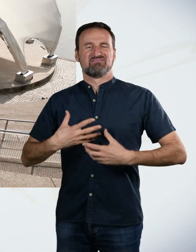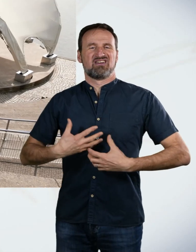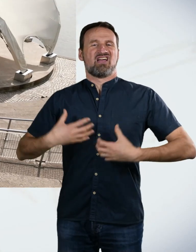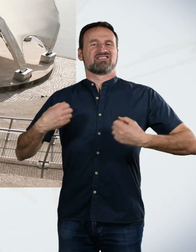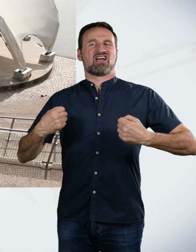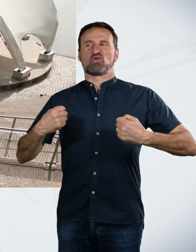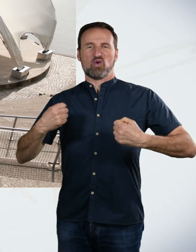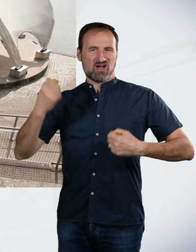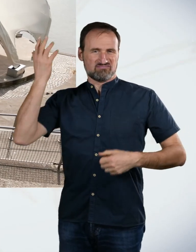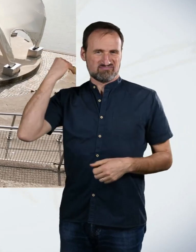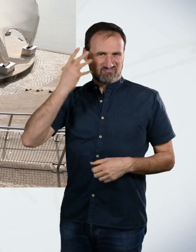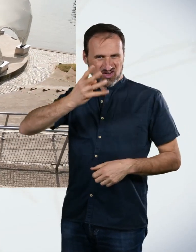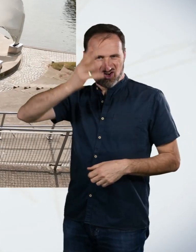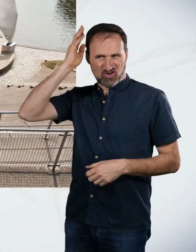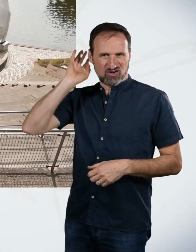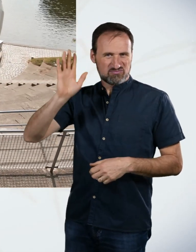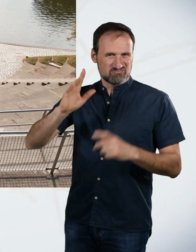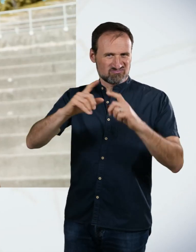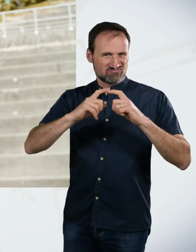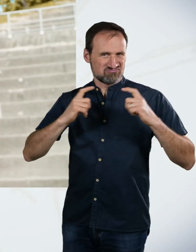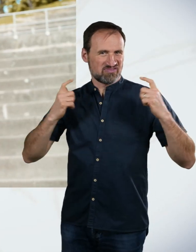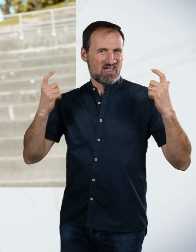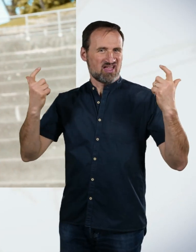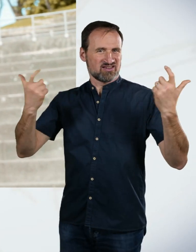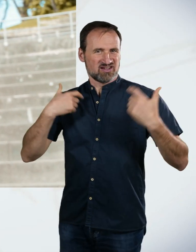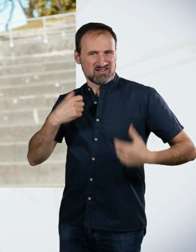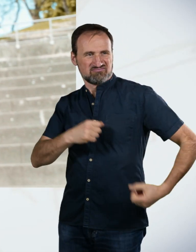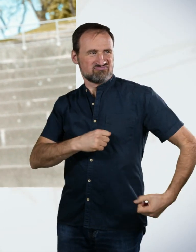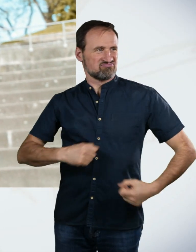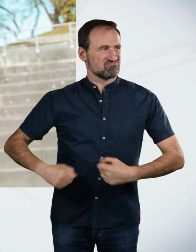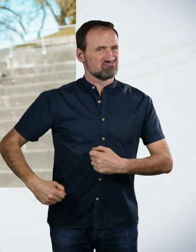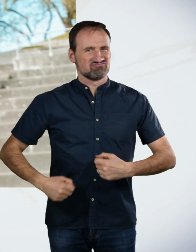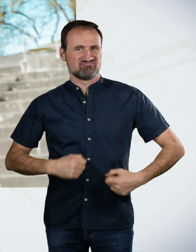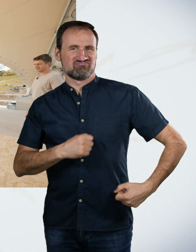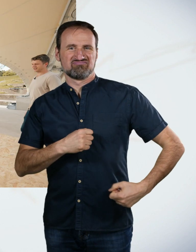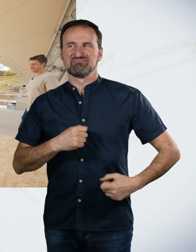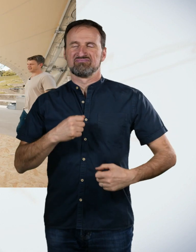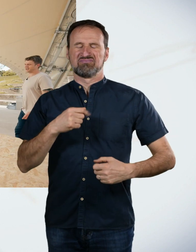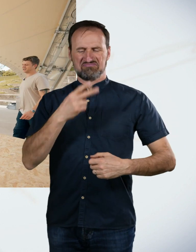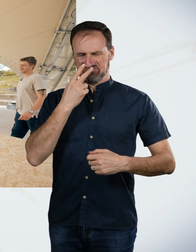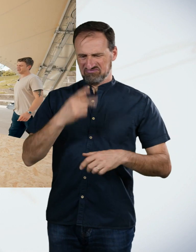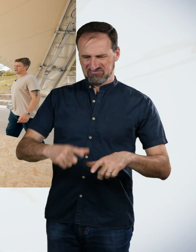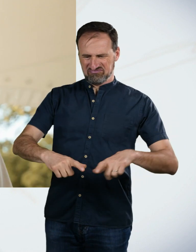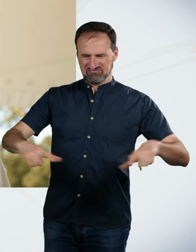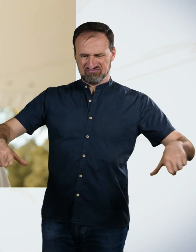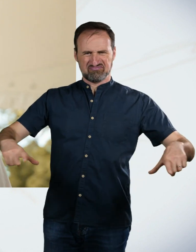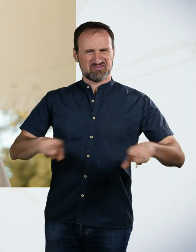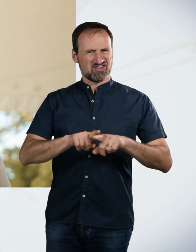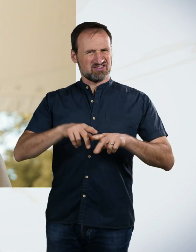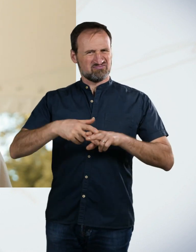So ein Amphitheater oder sowas ähnliches. Da war dann so eine, wie heißt das, Handwerkerbank aufgestellt. Es wirkt auf den